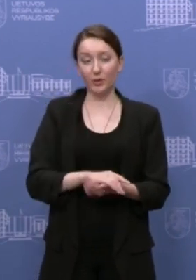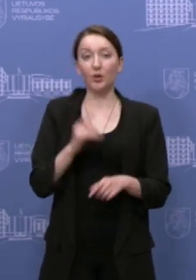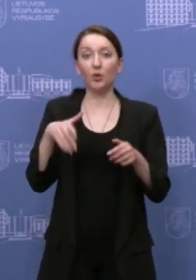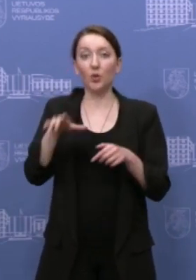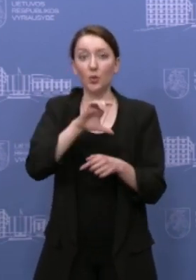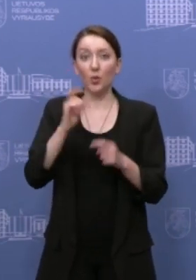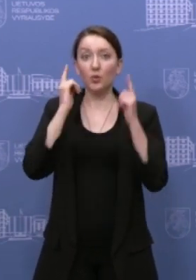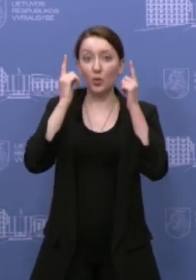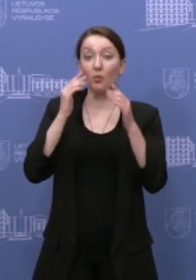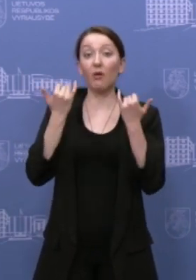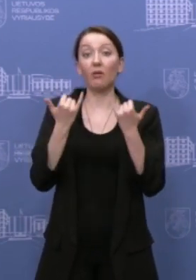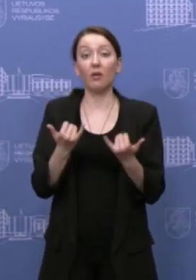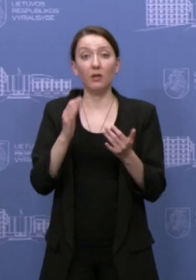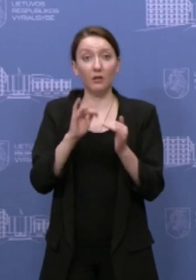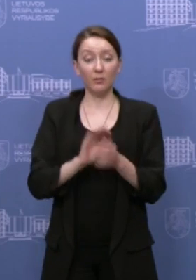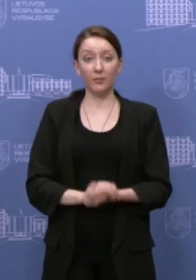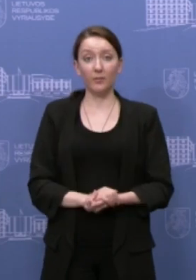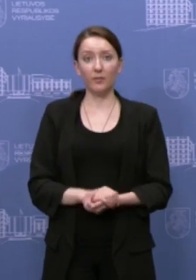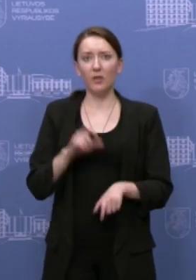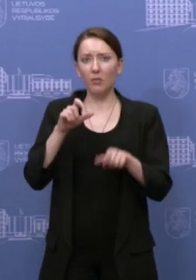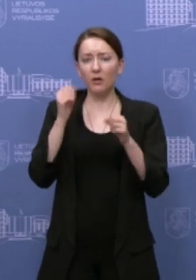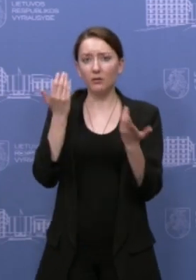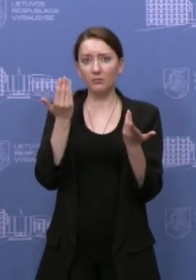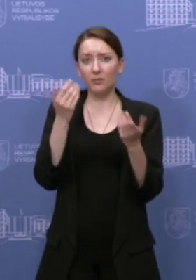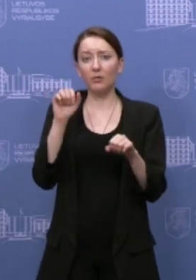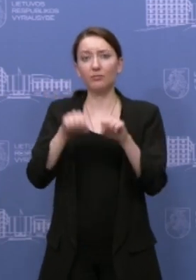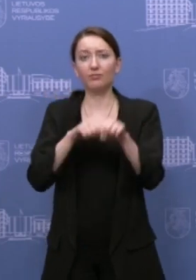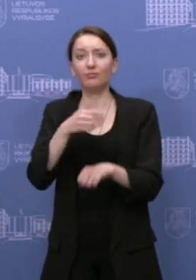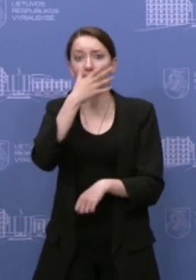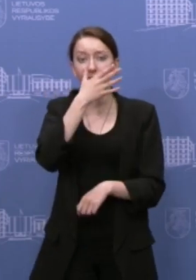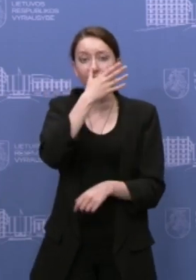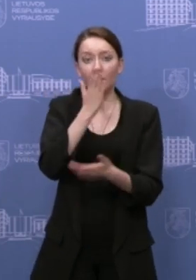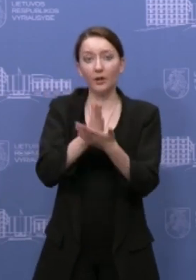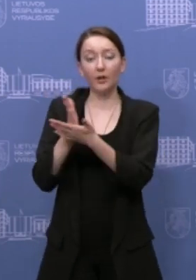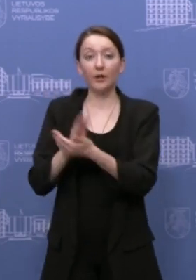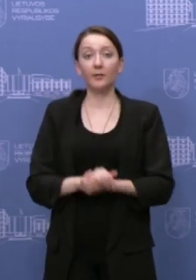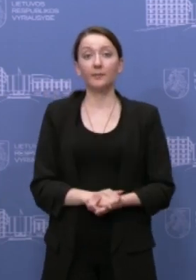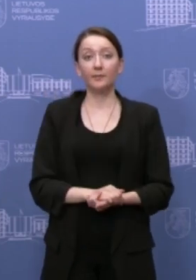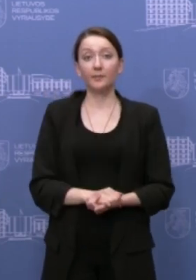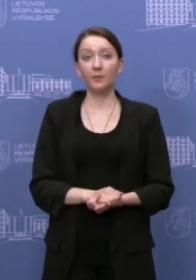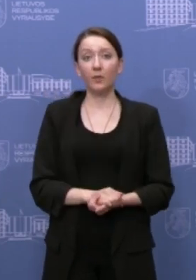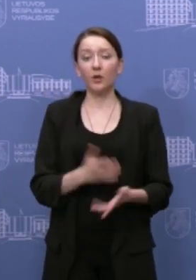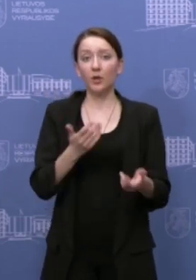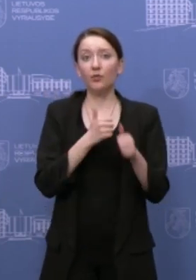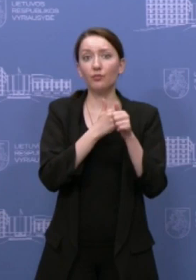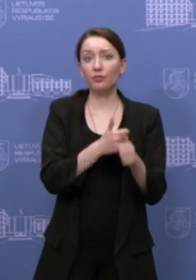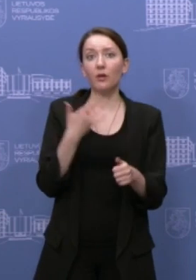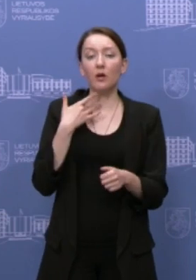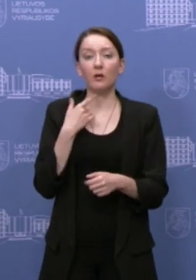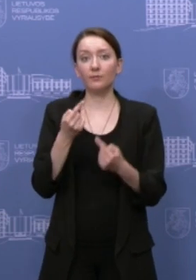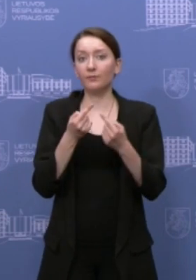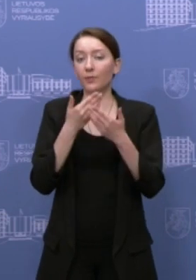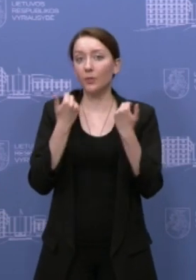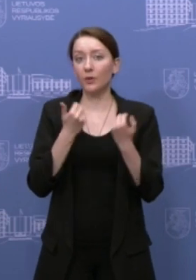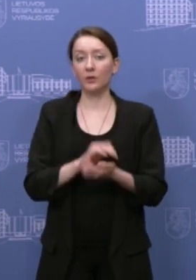saugumo negu dabar, kada dvirtininkai vis tiek važiuoja pažiaisdami taisyklės ir nevygydami tų reikalavimų